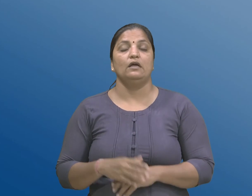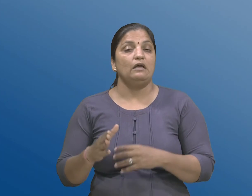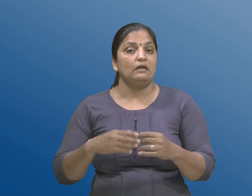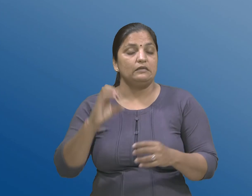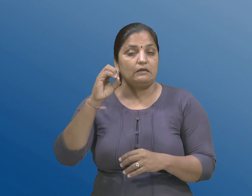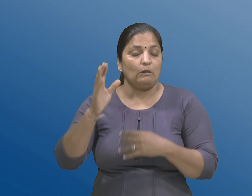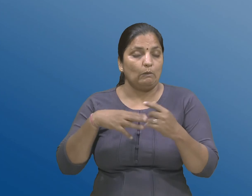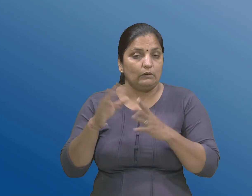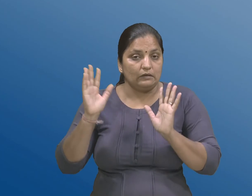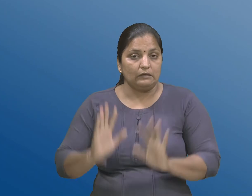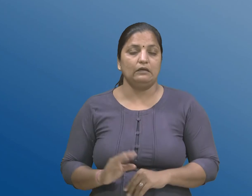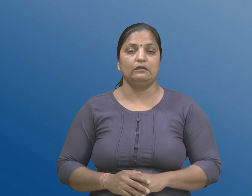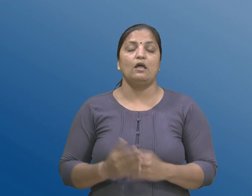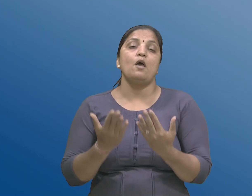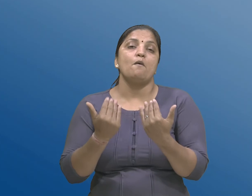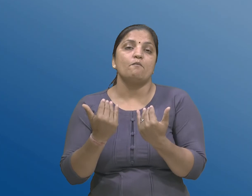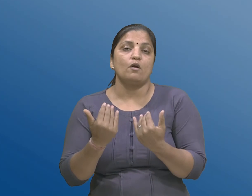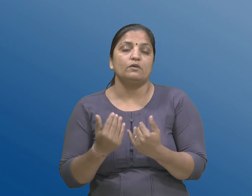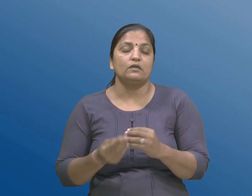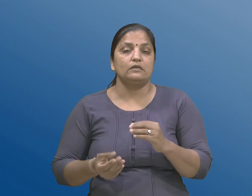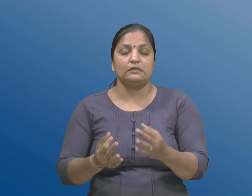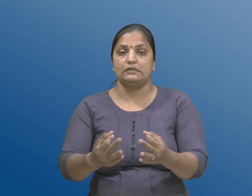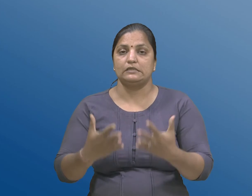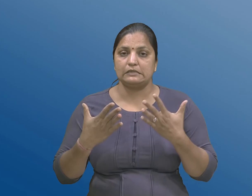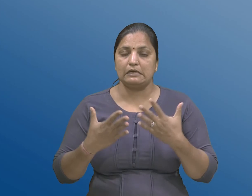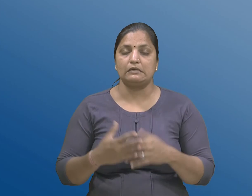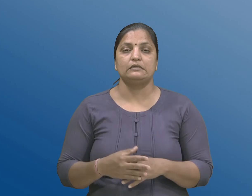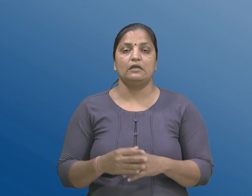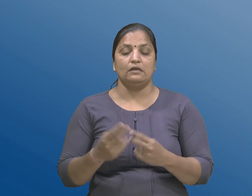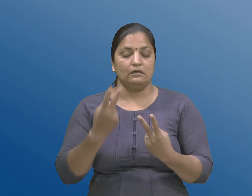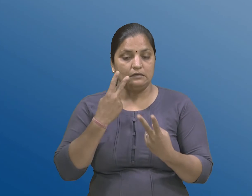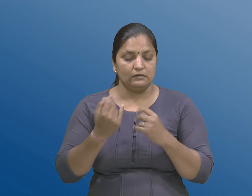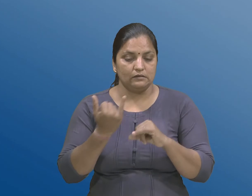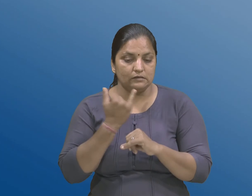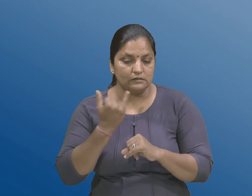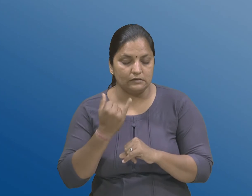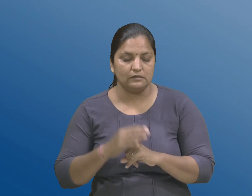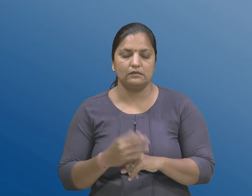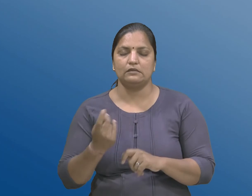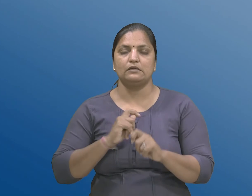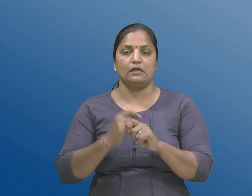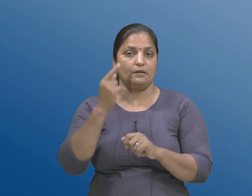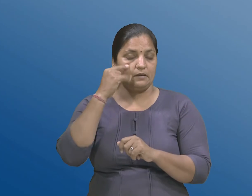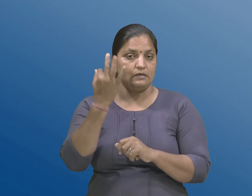शक्य श्रेष्ठ खामी सुधार साथे सारी आखमा 10 x